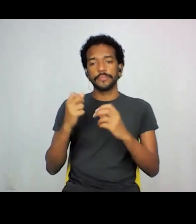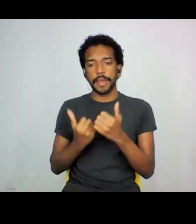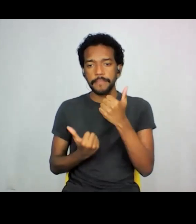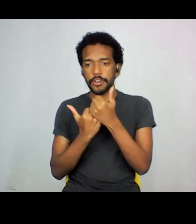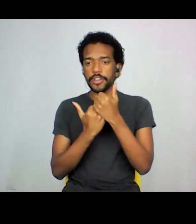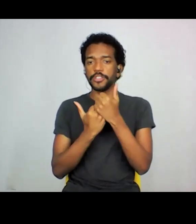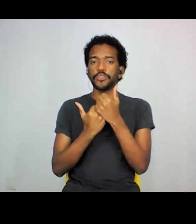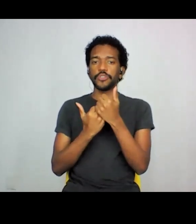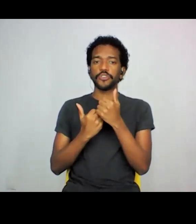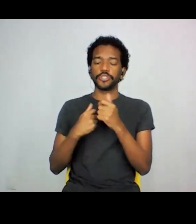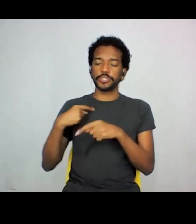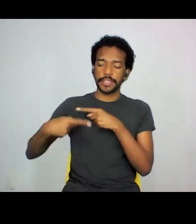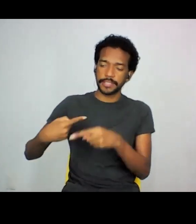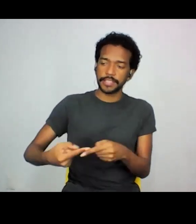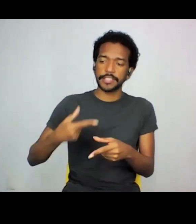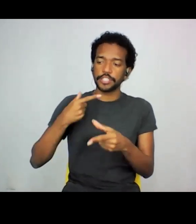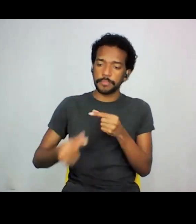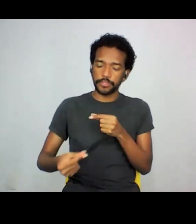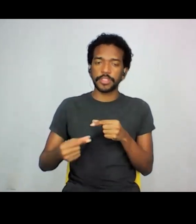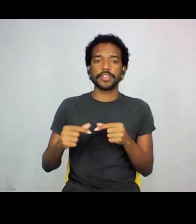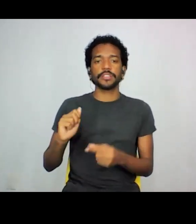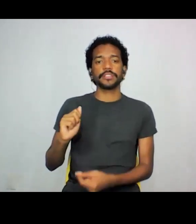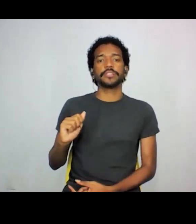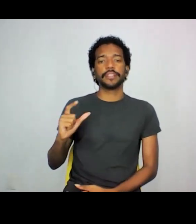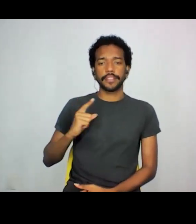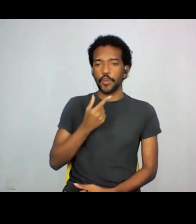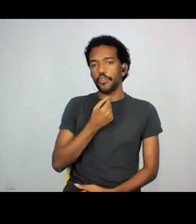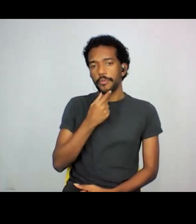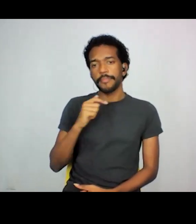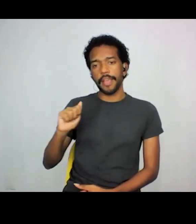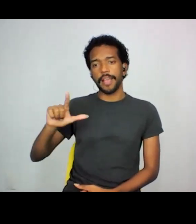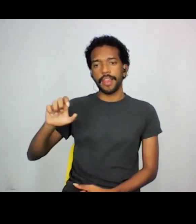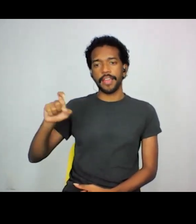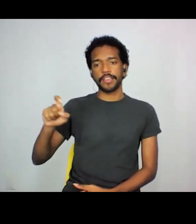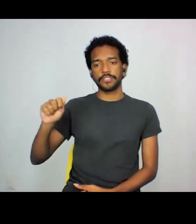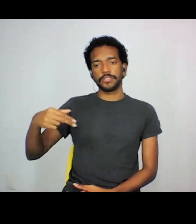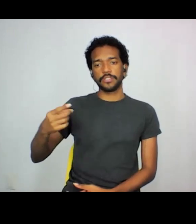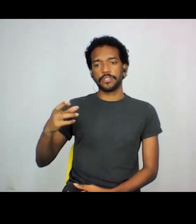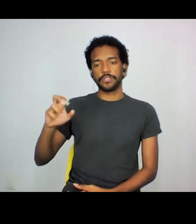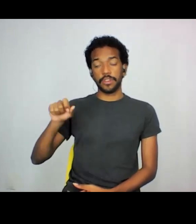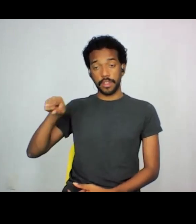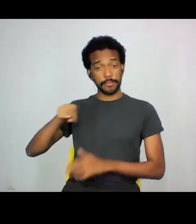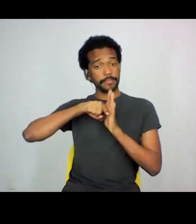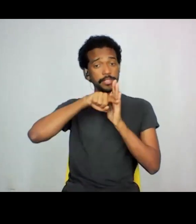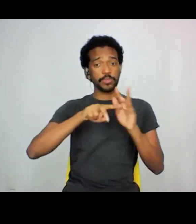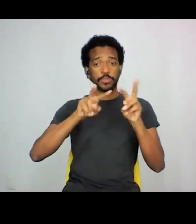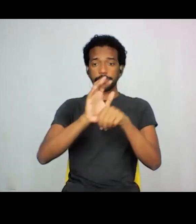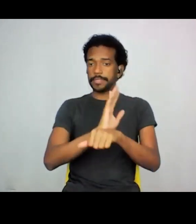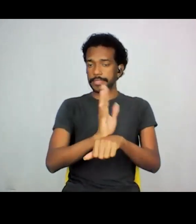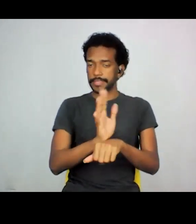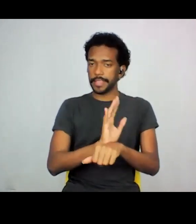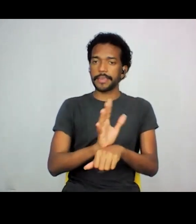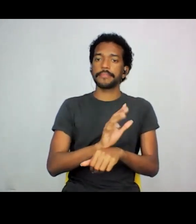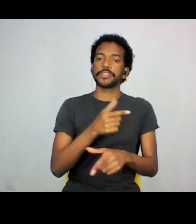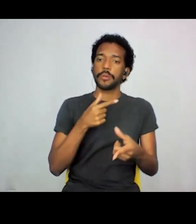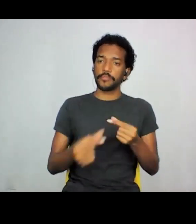né, de descendência japonesa, o Alexandre Kishimoto, que fez uma pesquisa sobre cinemas japoneses, ele tem atuado